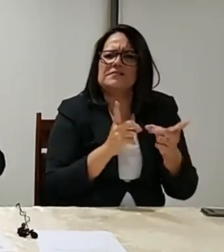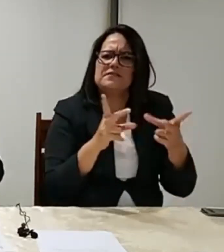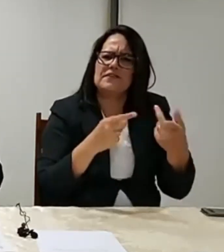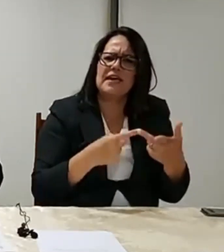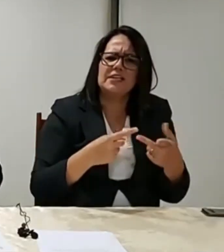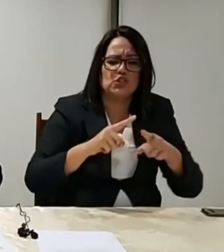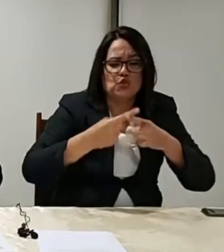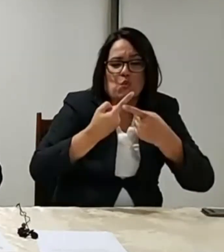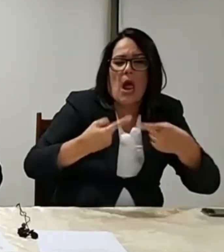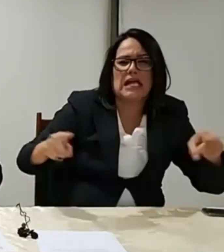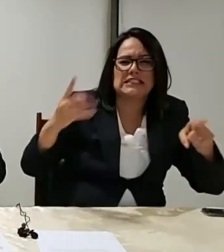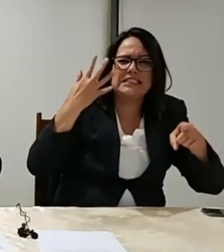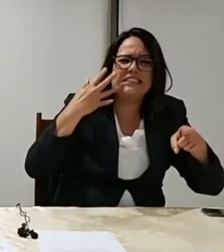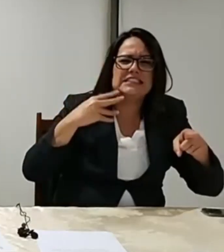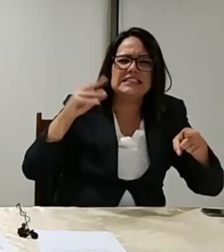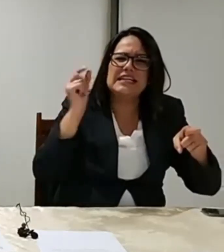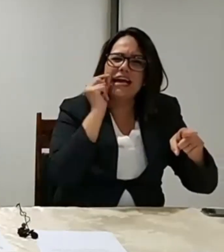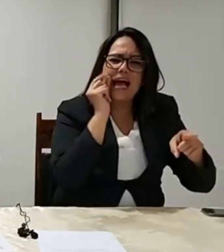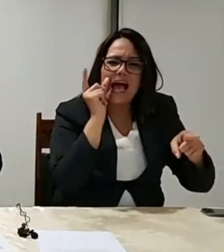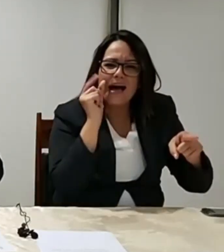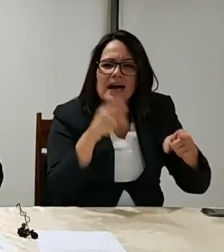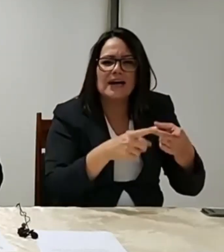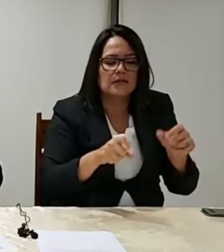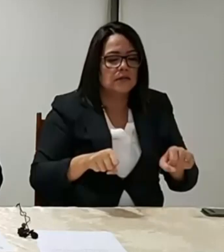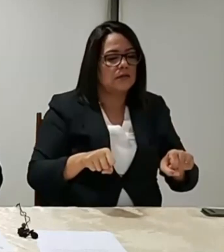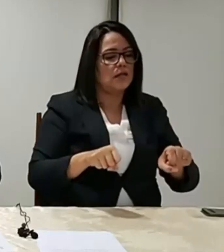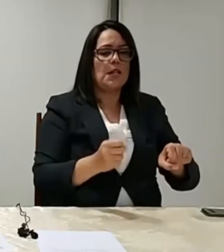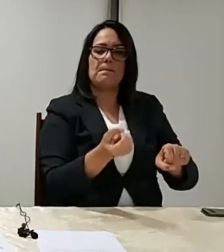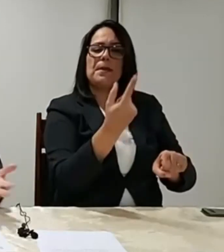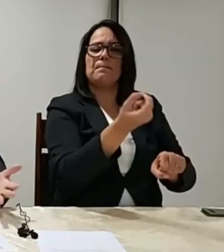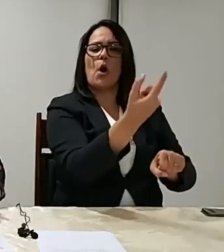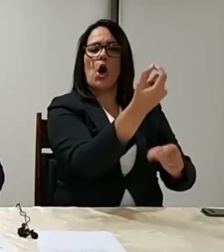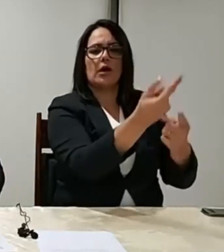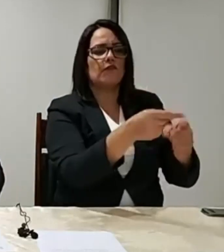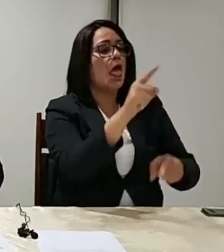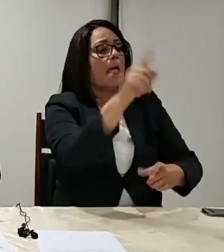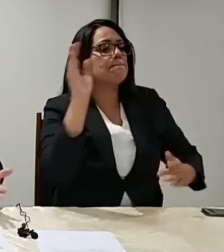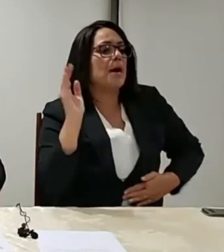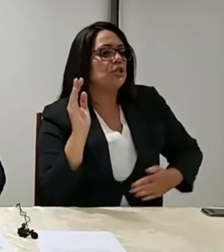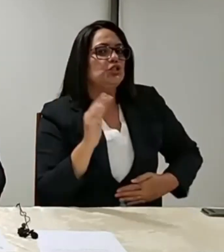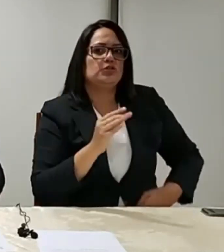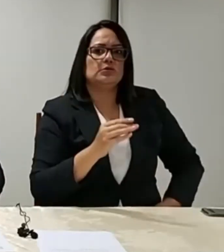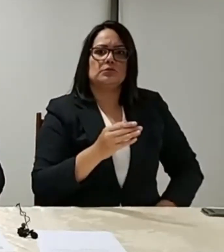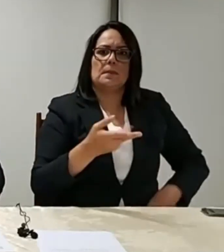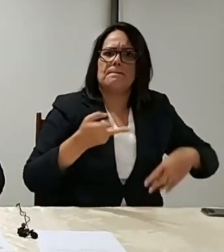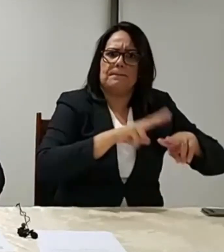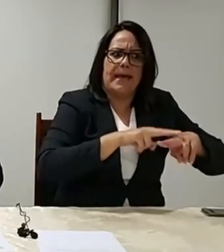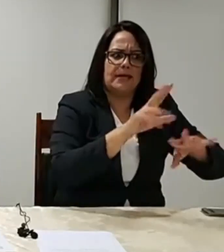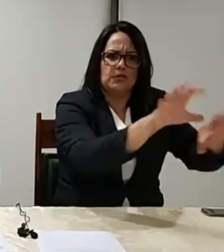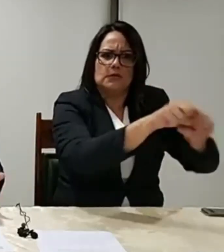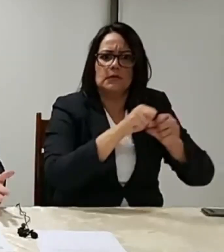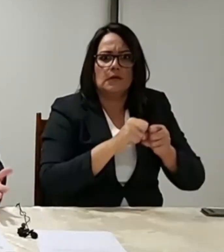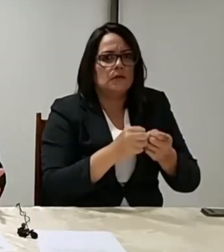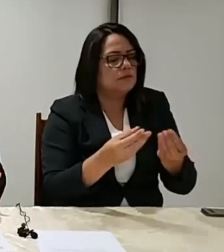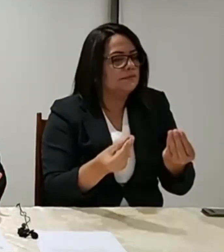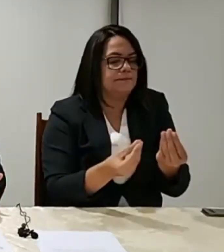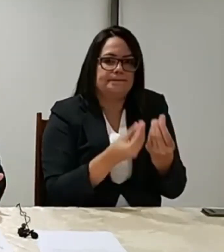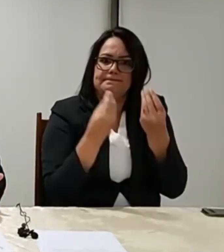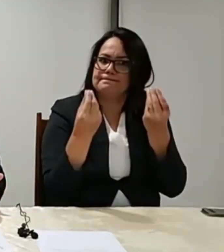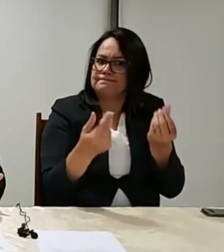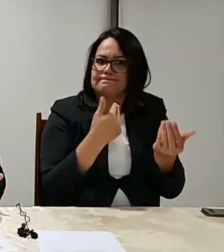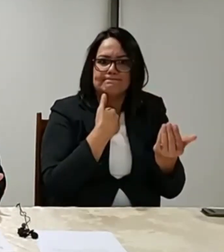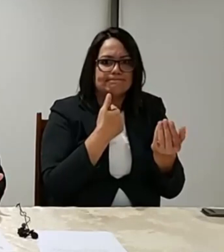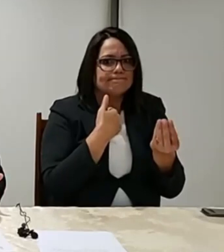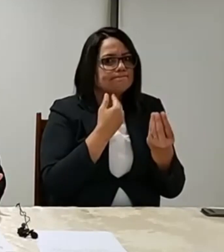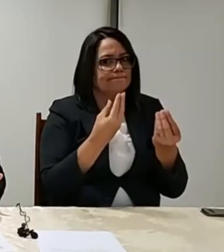vende um churrasquinho de gato na rua, até empurrando um carrinho de pipoca. Esse é bandido. É preso. Não tem cabimento isso.